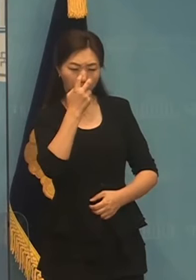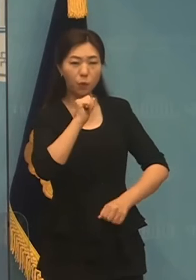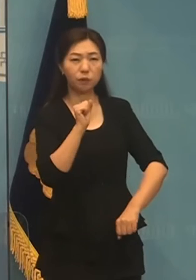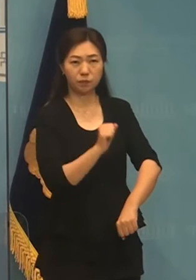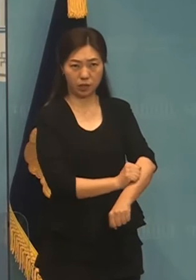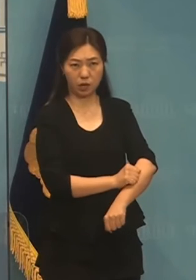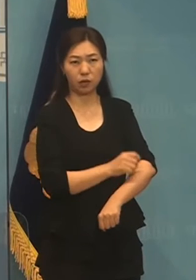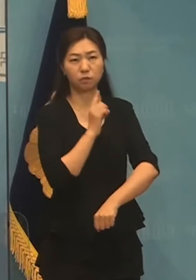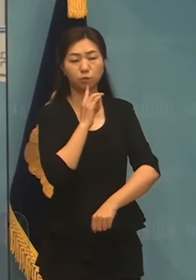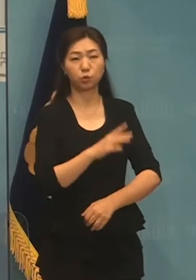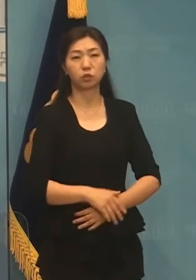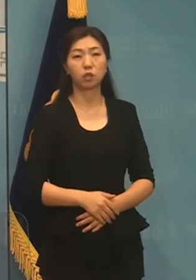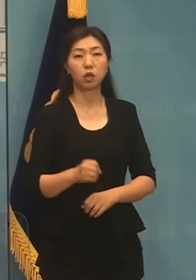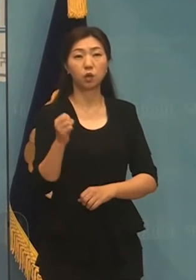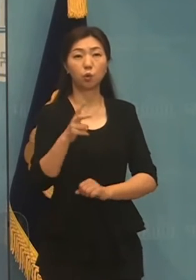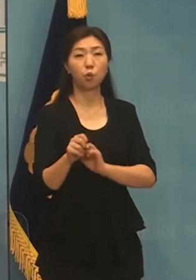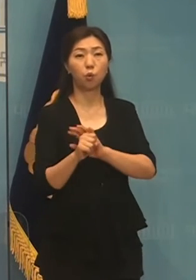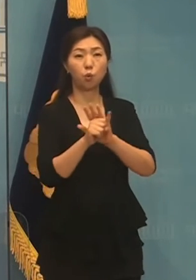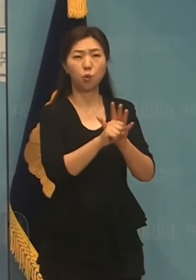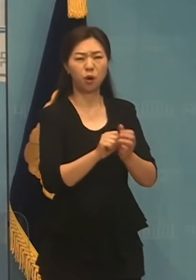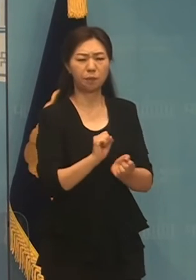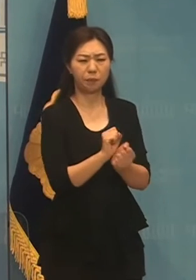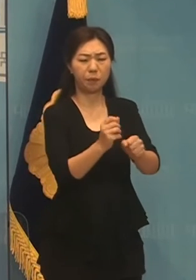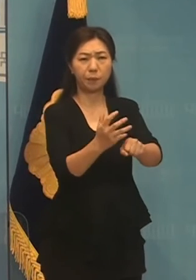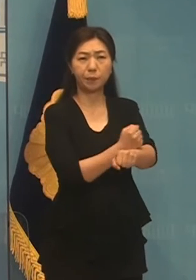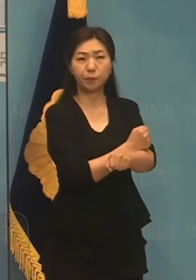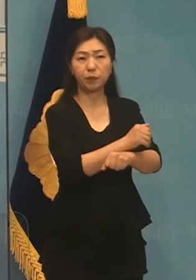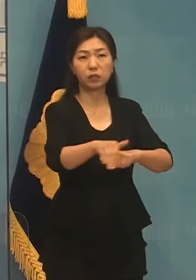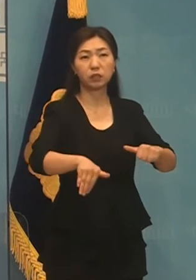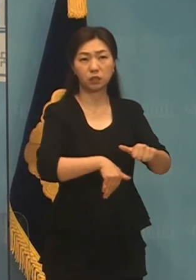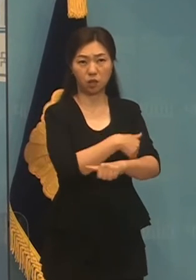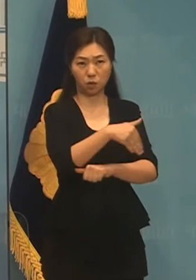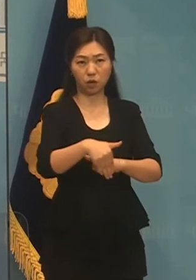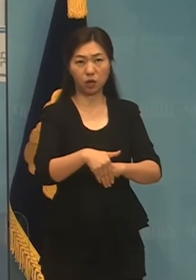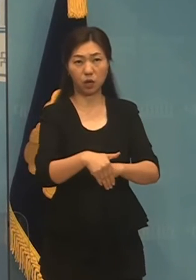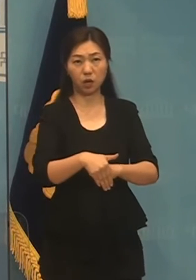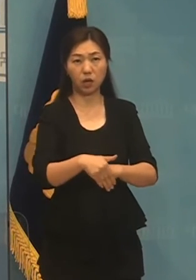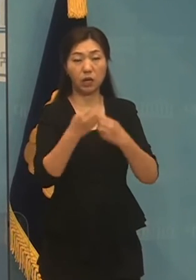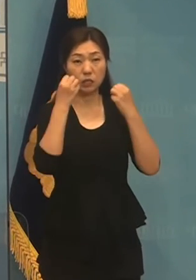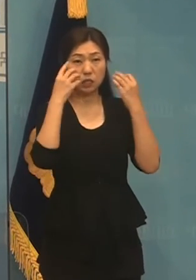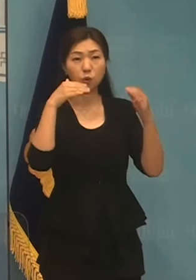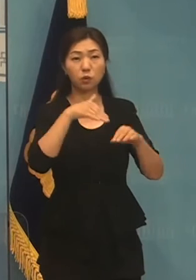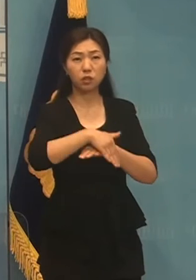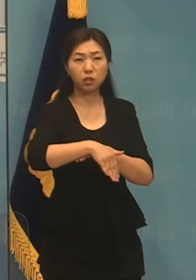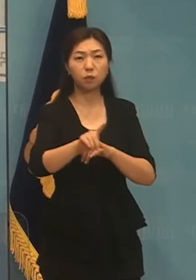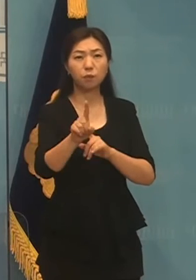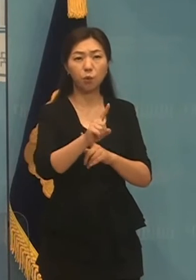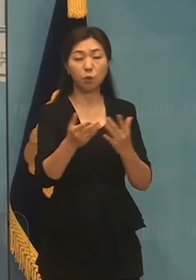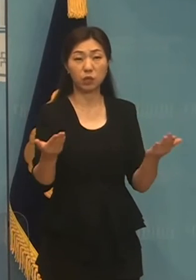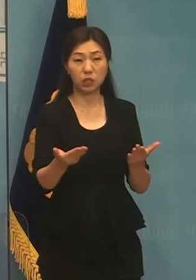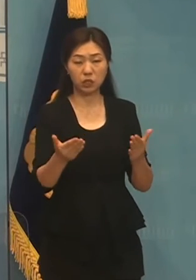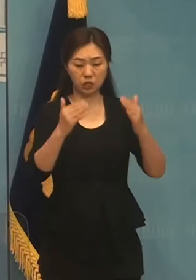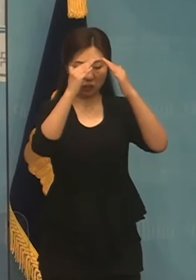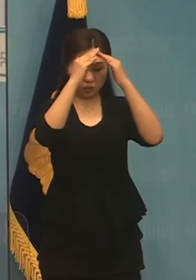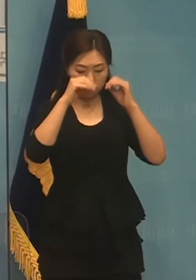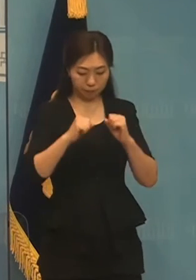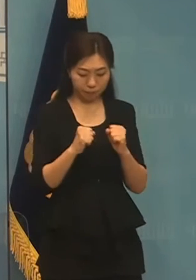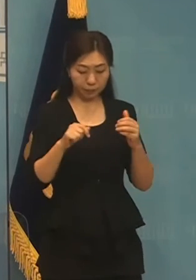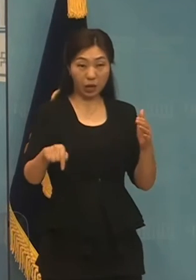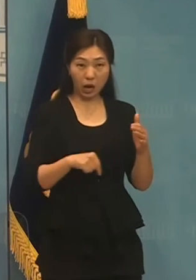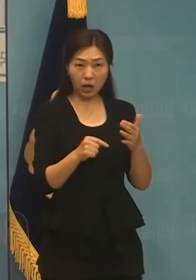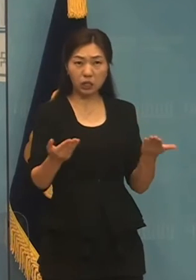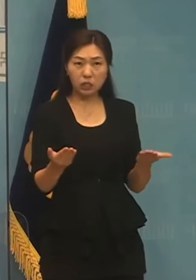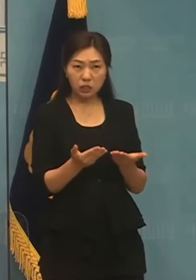아울러 팬데믹 시대의 새로운 근로협회에서 등장한 재택근무를 제도적으로 활성화하기 위해